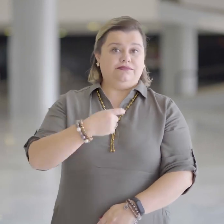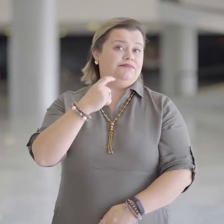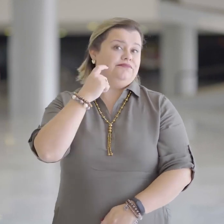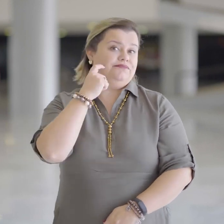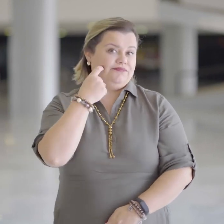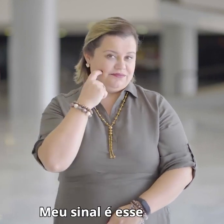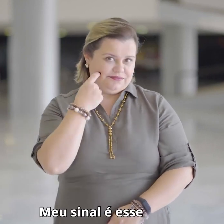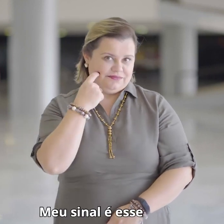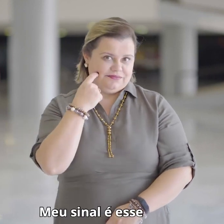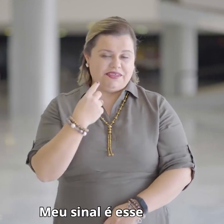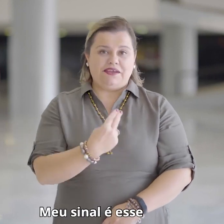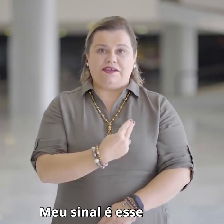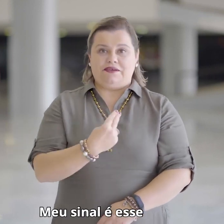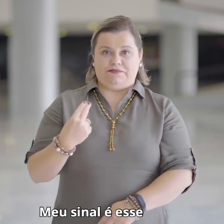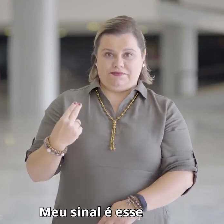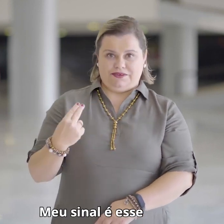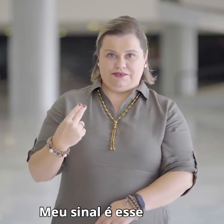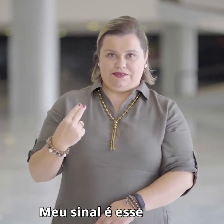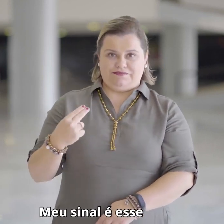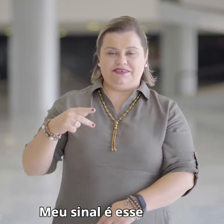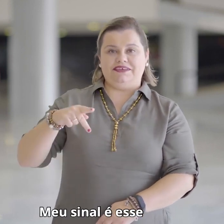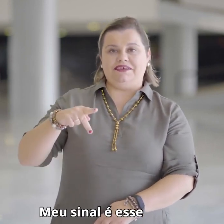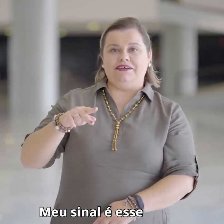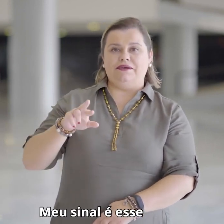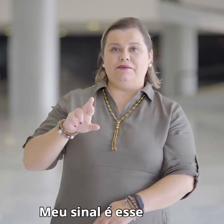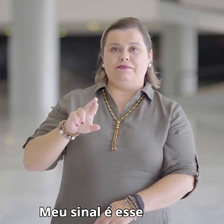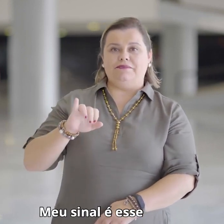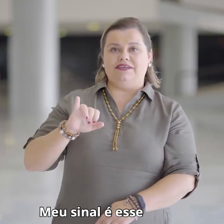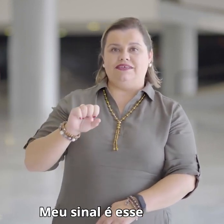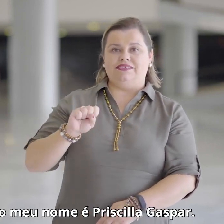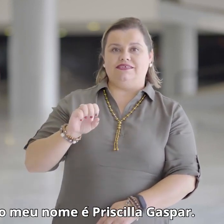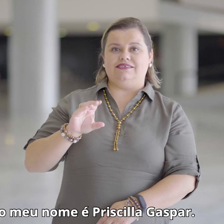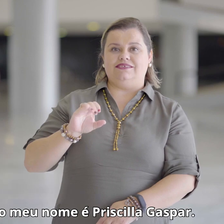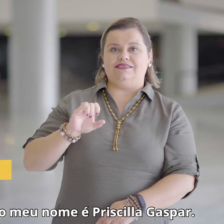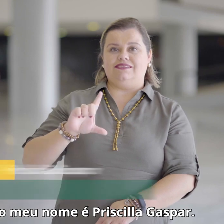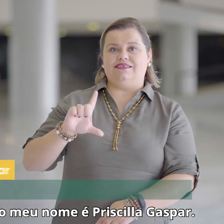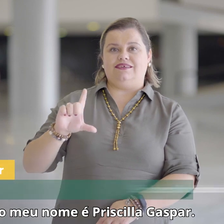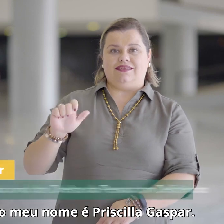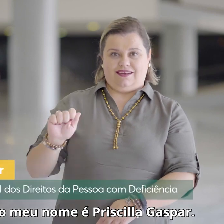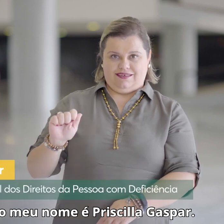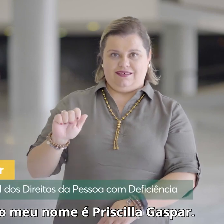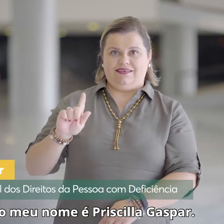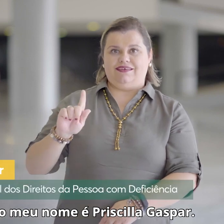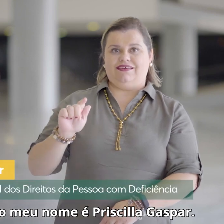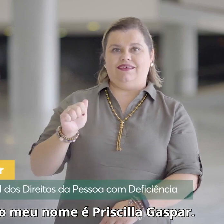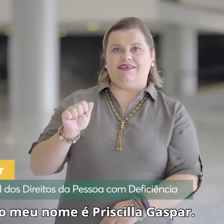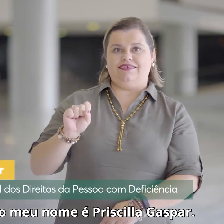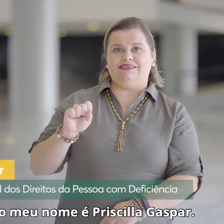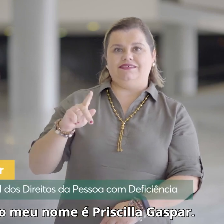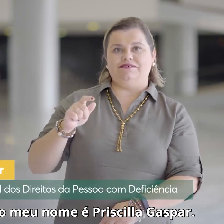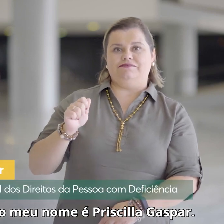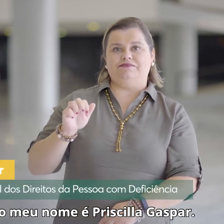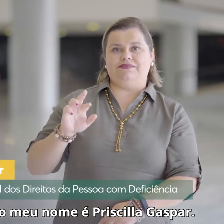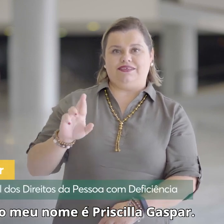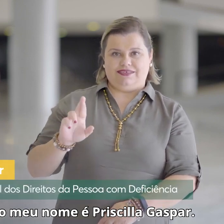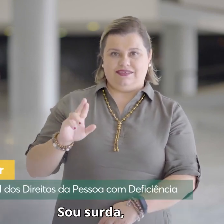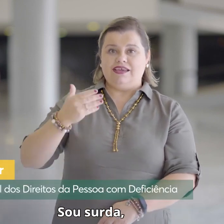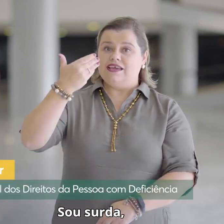Meu sinal é esse e o meu nome é Priscila Gaspar. Sou